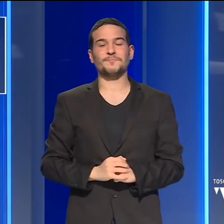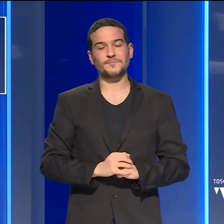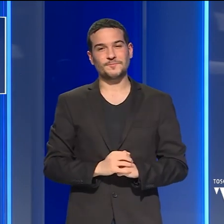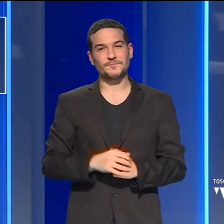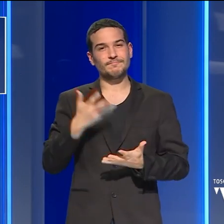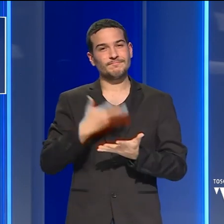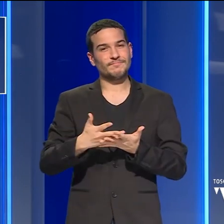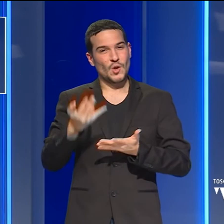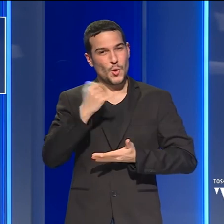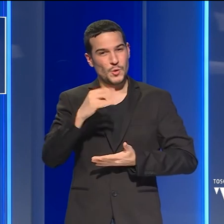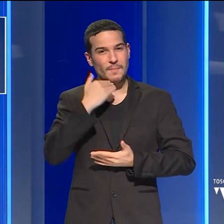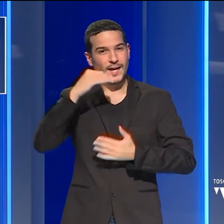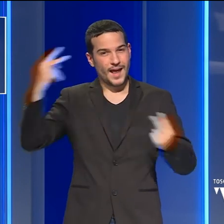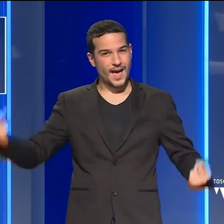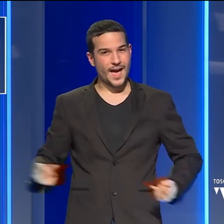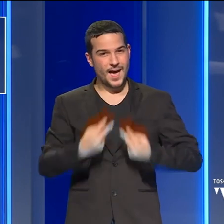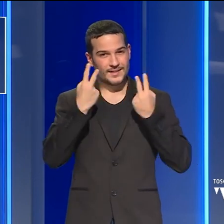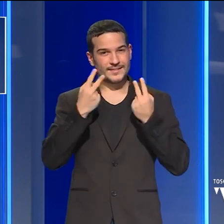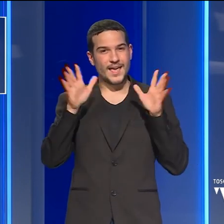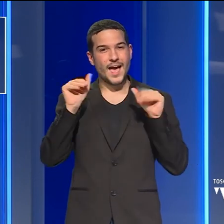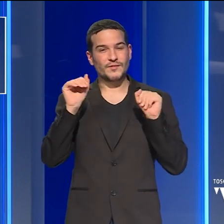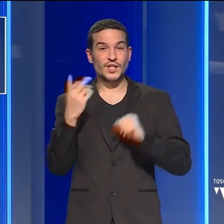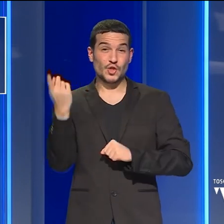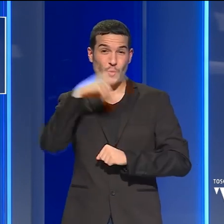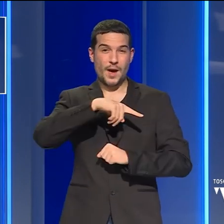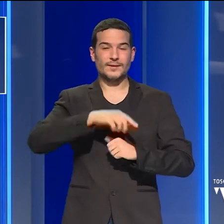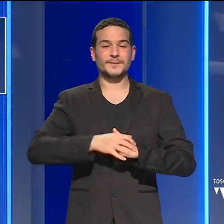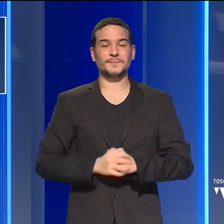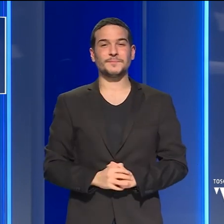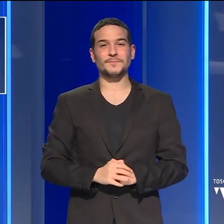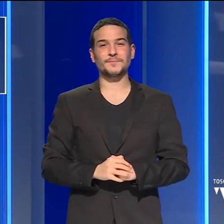È tutto, grazie per averci seguito. Arrivederci a domani.